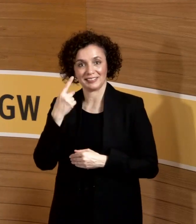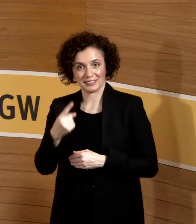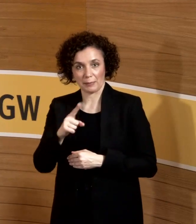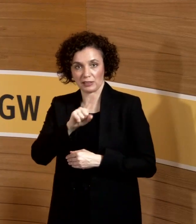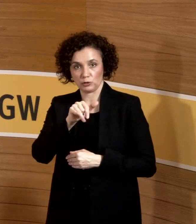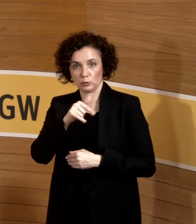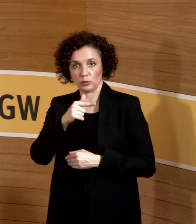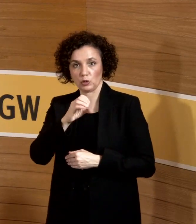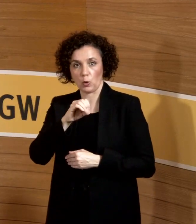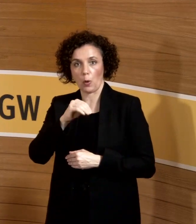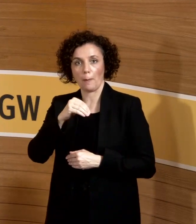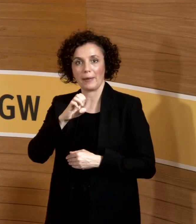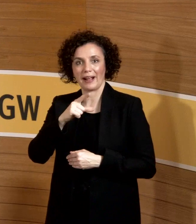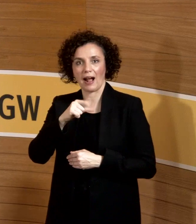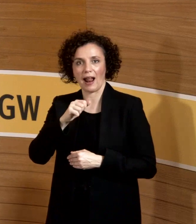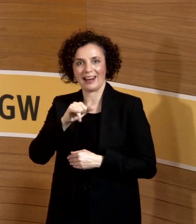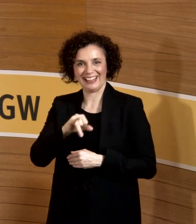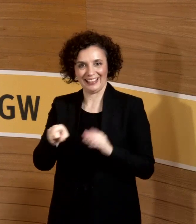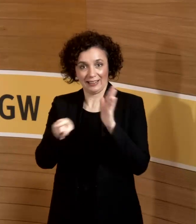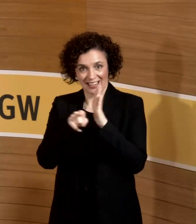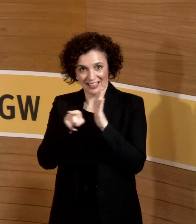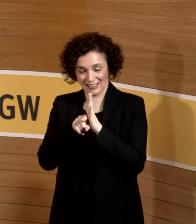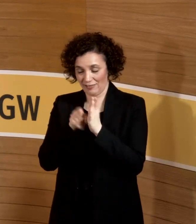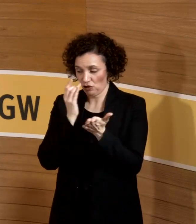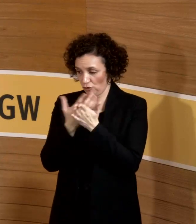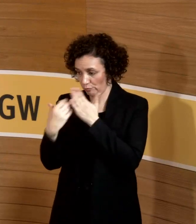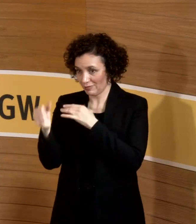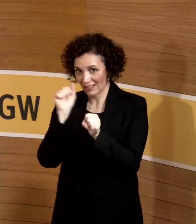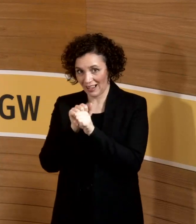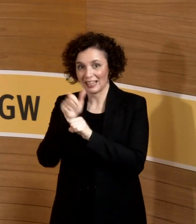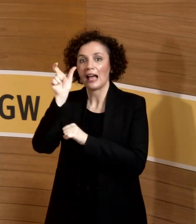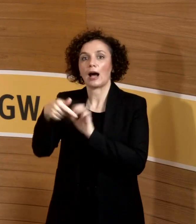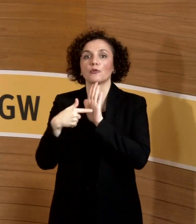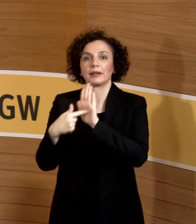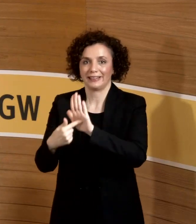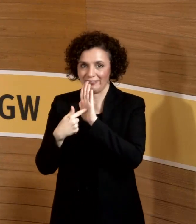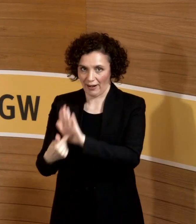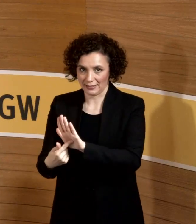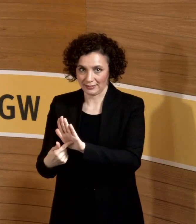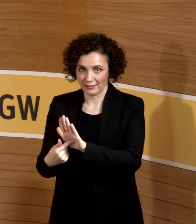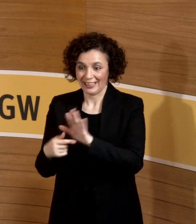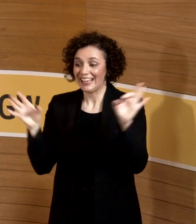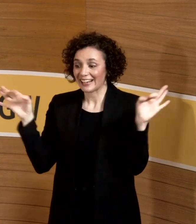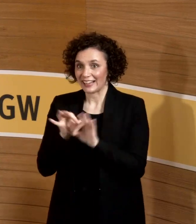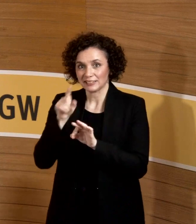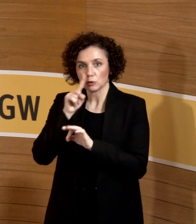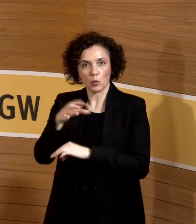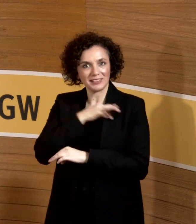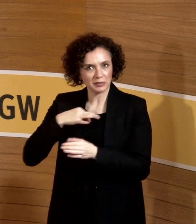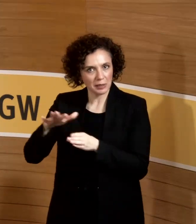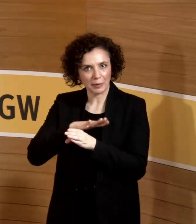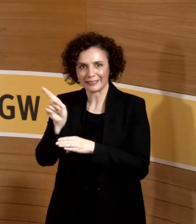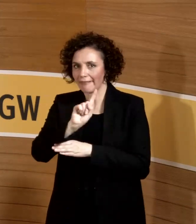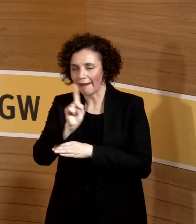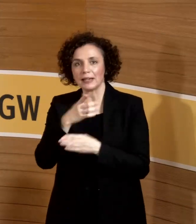hinzuweisen, versuchen zu erklären, wo die Risiken sind. Die sind nicht nur im Gesundheitswesen, sondern sind auch daheim, wenn man